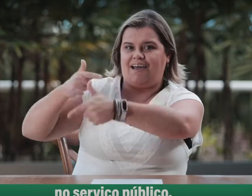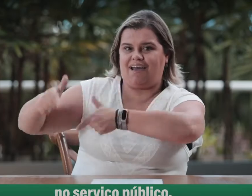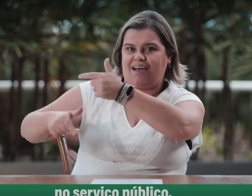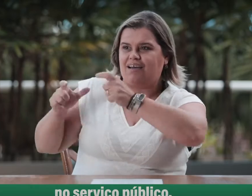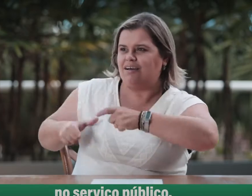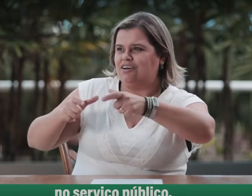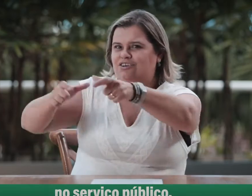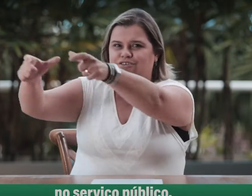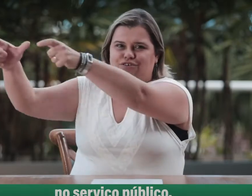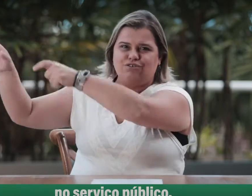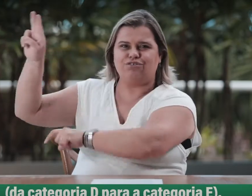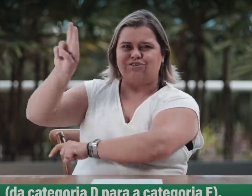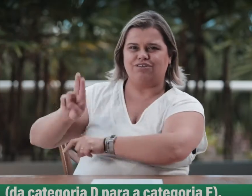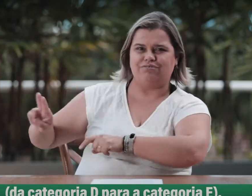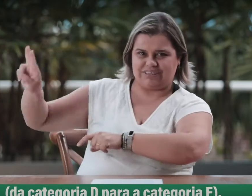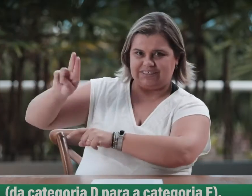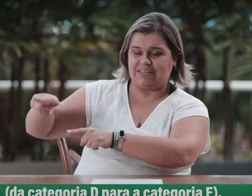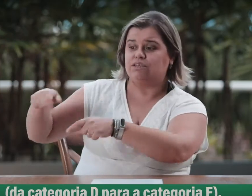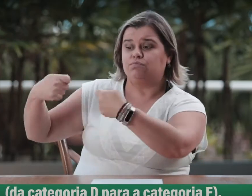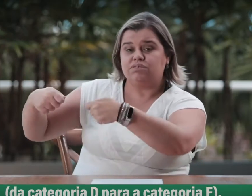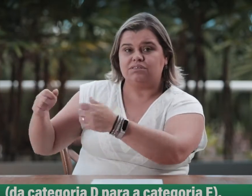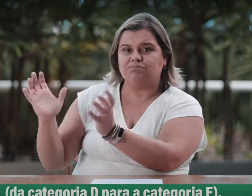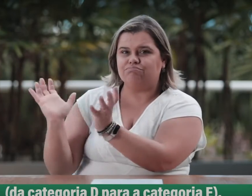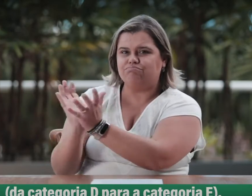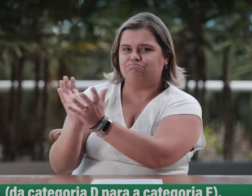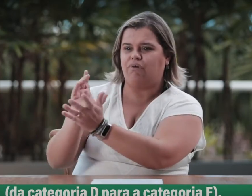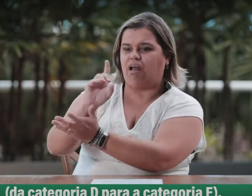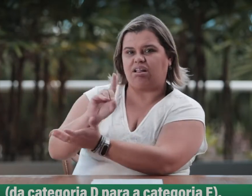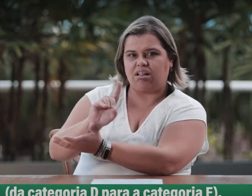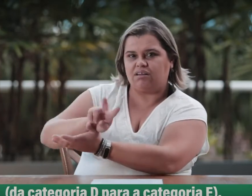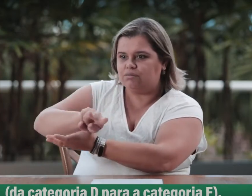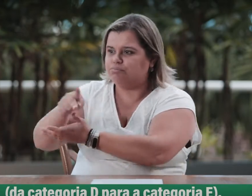serviço público, da categoria D para a categoria E.